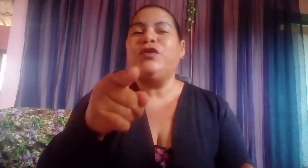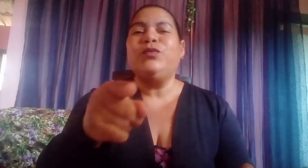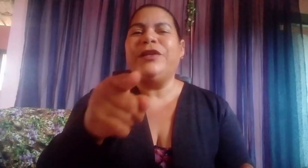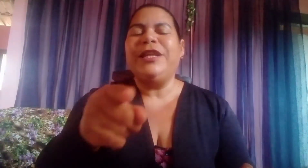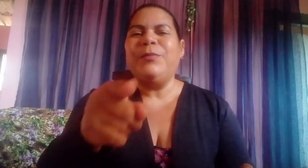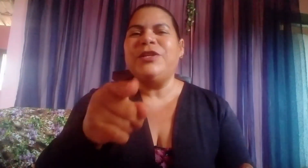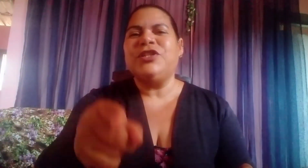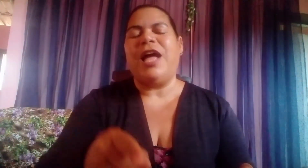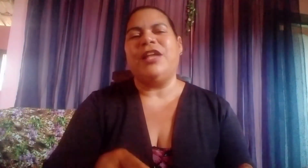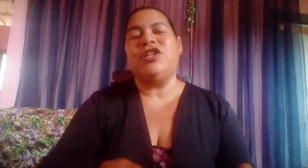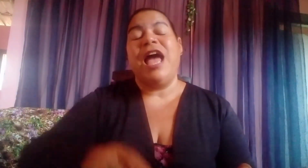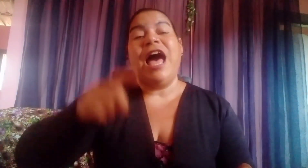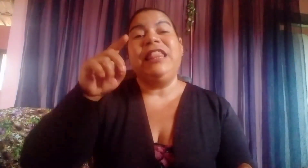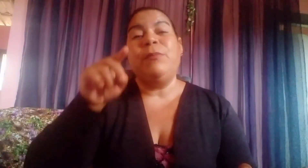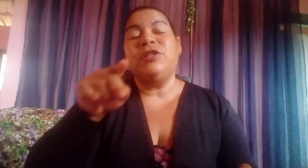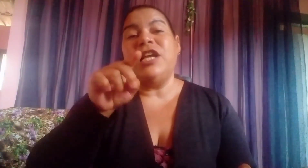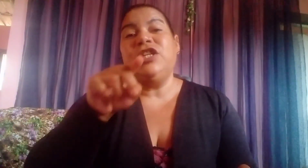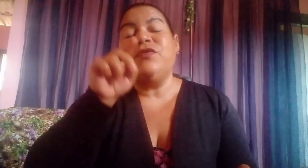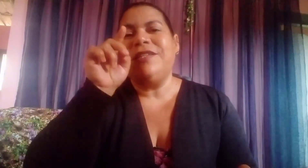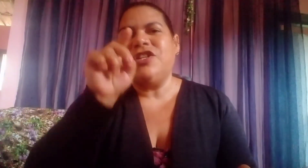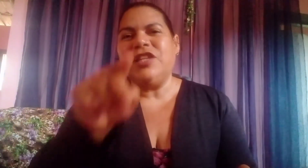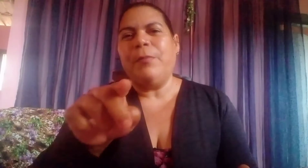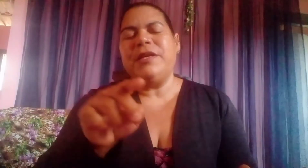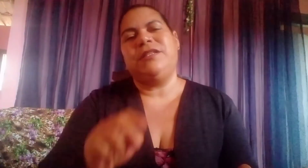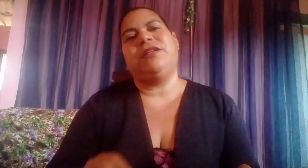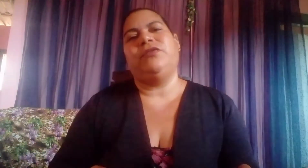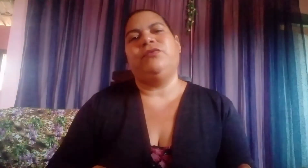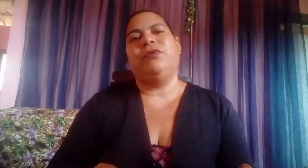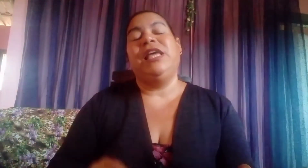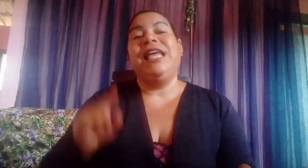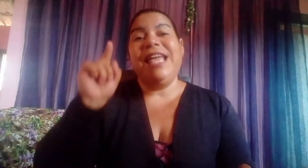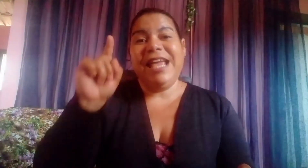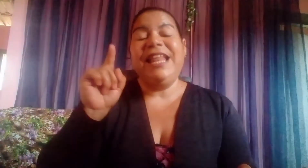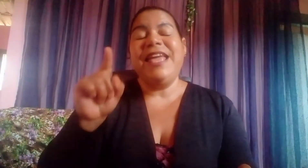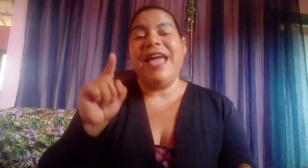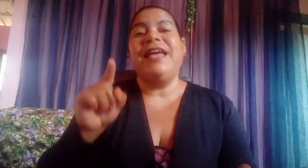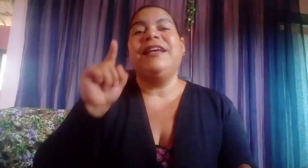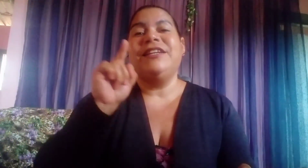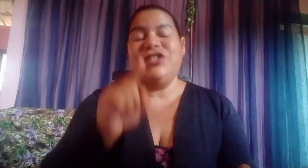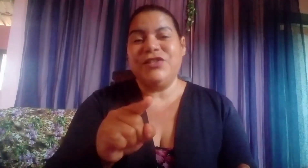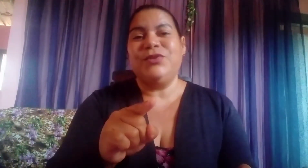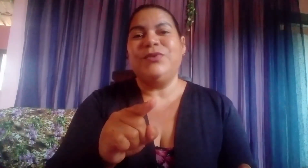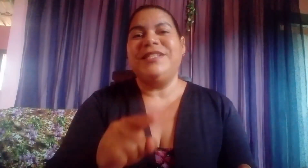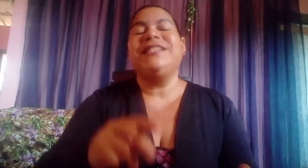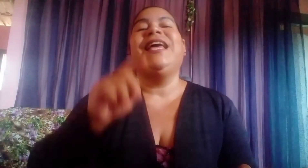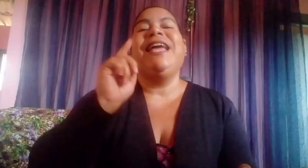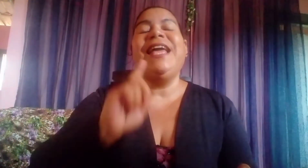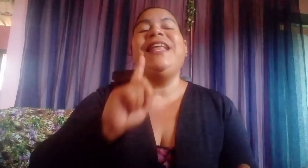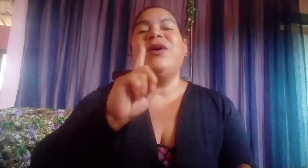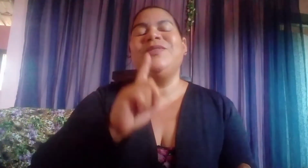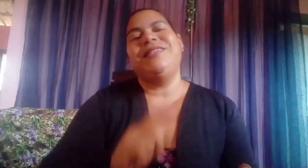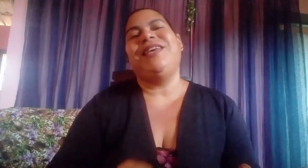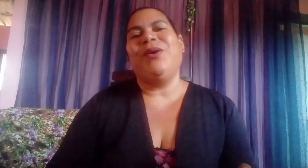sua tempestade. A tempestade que você está passando. Ele é Jesus. Ele é o Senhor.